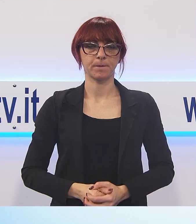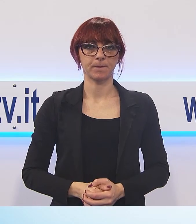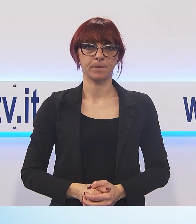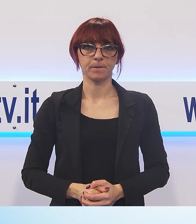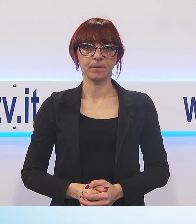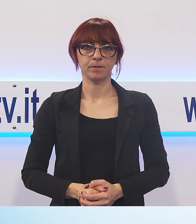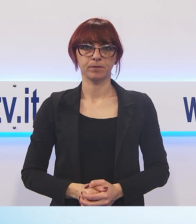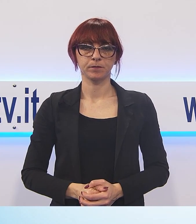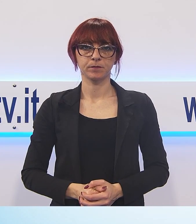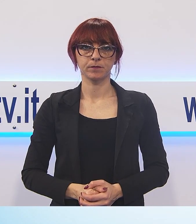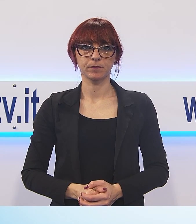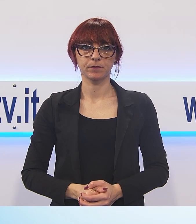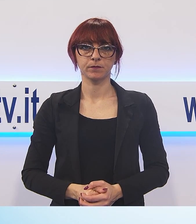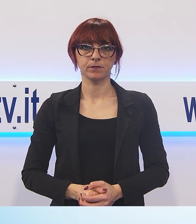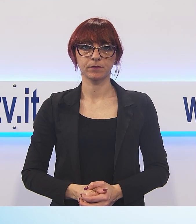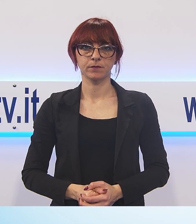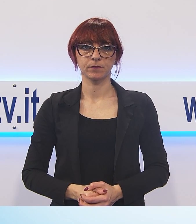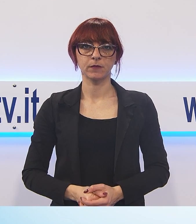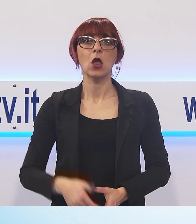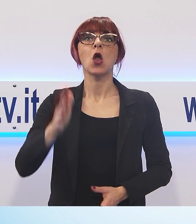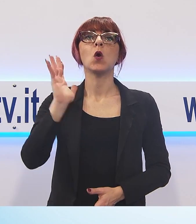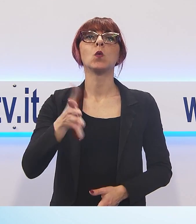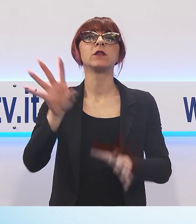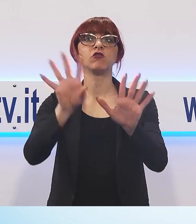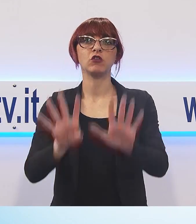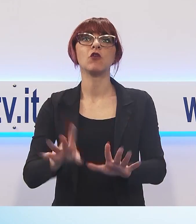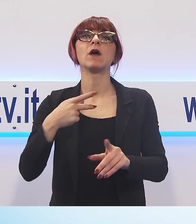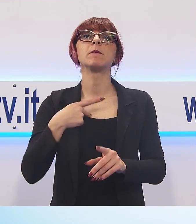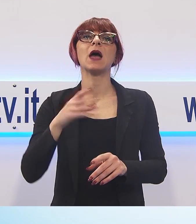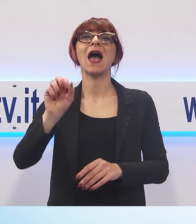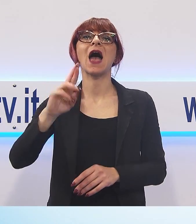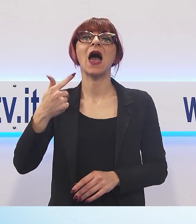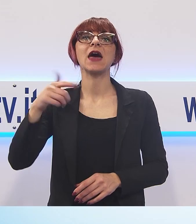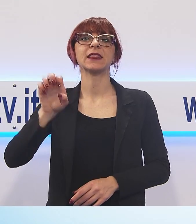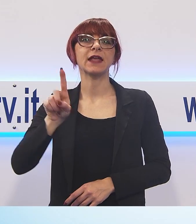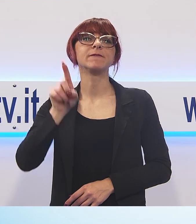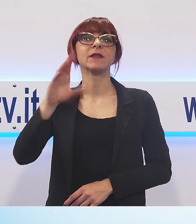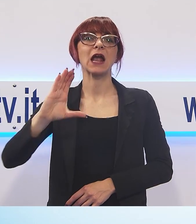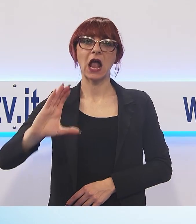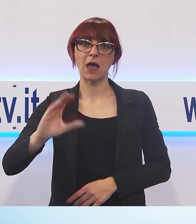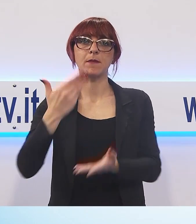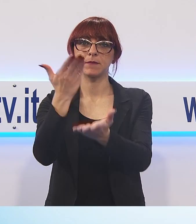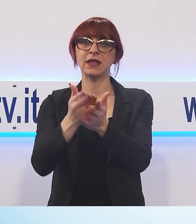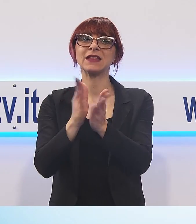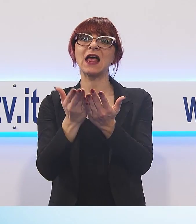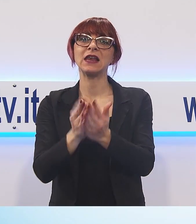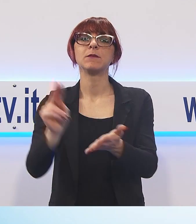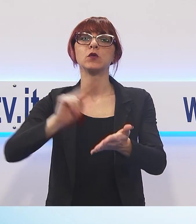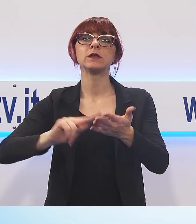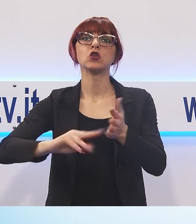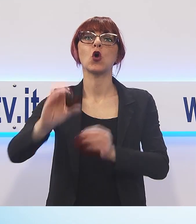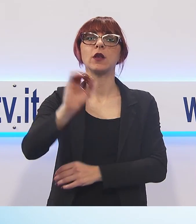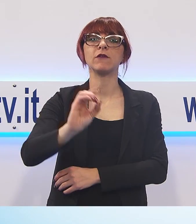Giovedì 15 novembre a D'Artea, a Capannori, alle 17.30 si presenta il libro di Olivo Ghilarducci, Le